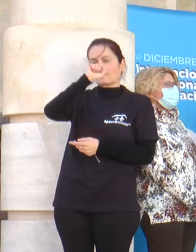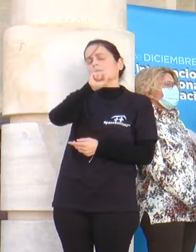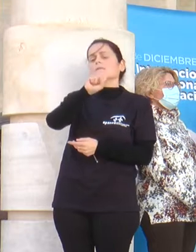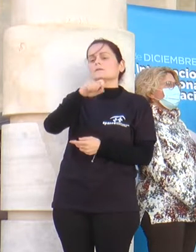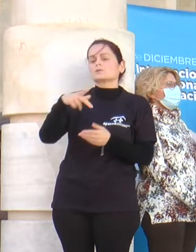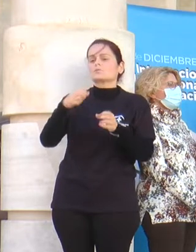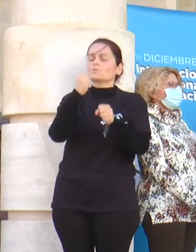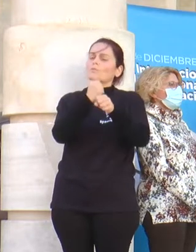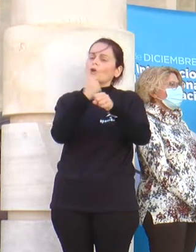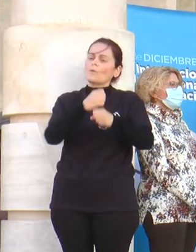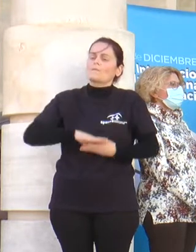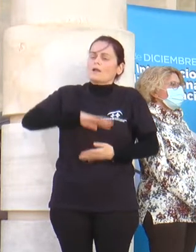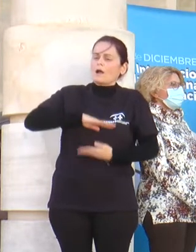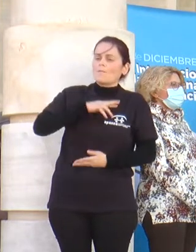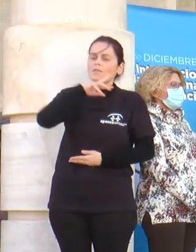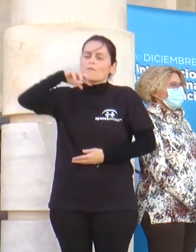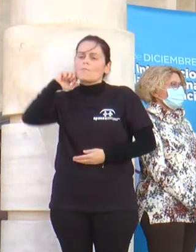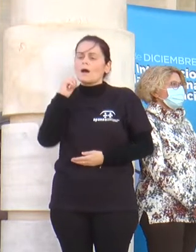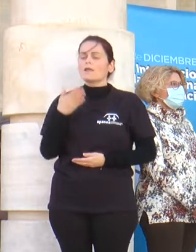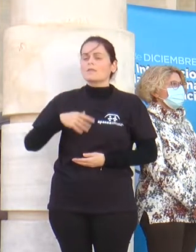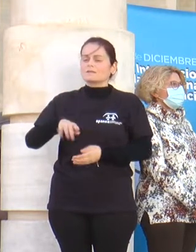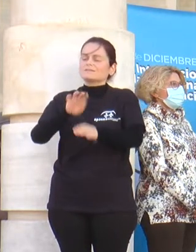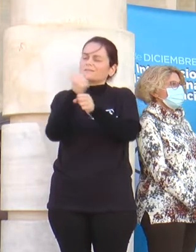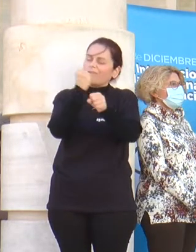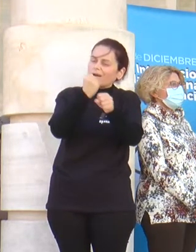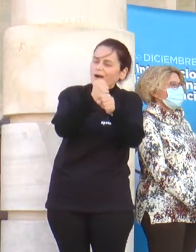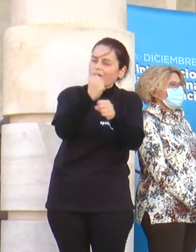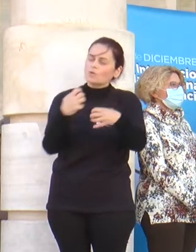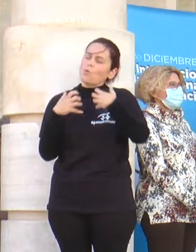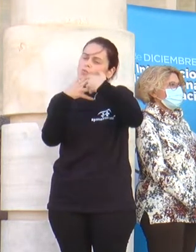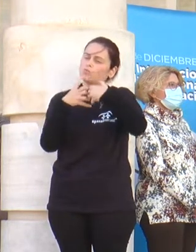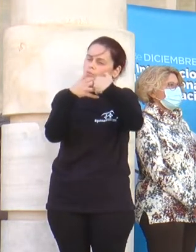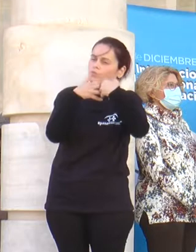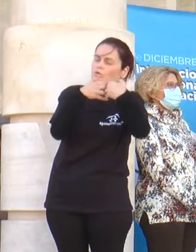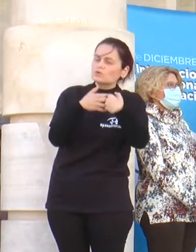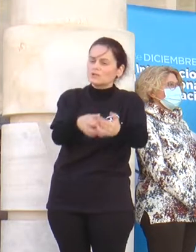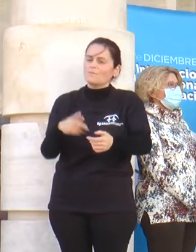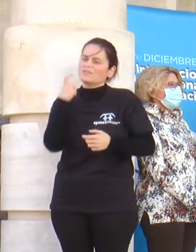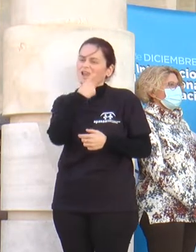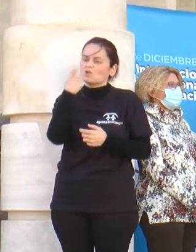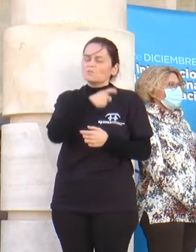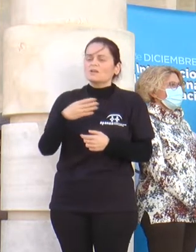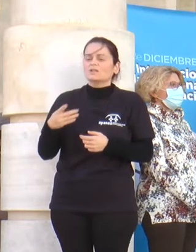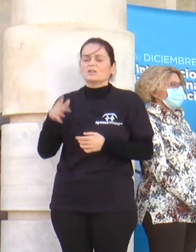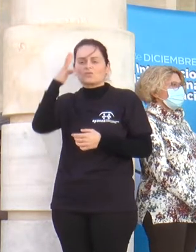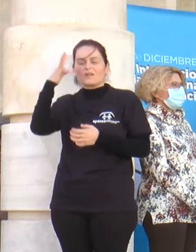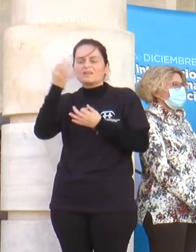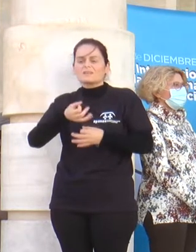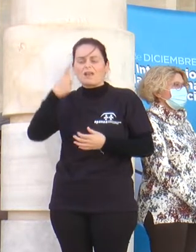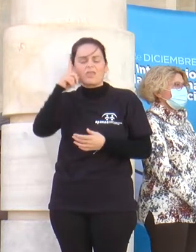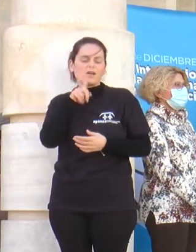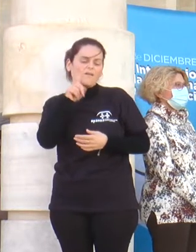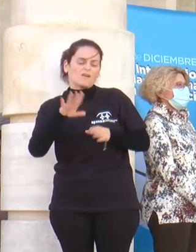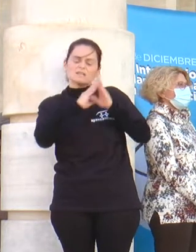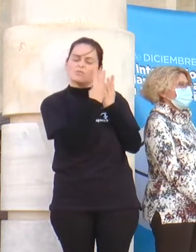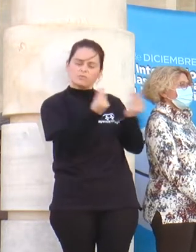capaces, válidas, dignas, personas sensibles, trabajadoras, que luchamos por eliminar los mitos y las falsas creencias que nos rodean. Queremos